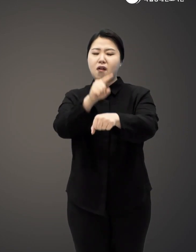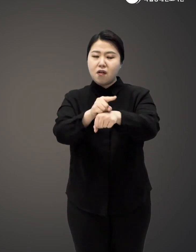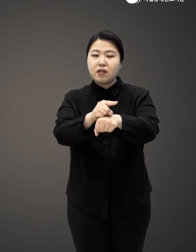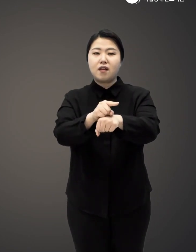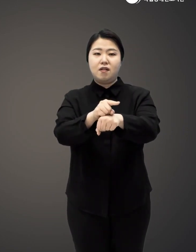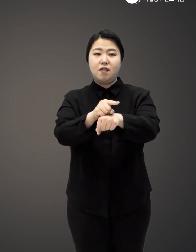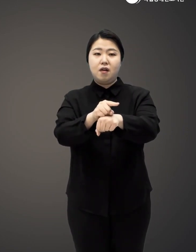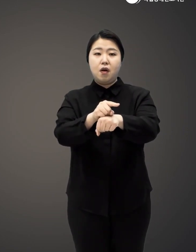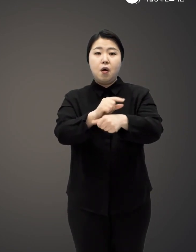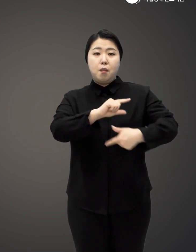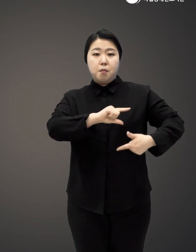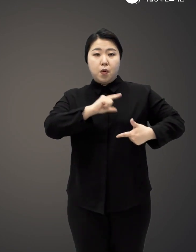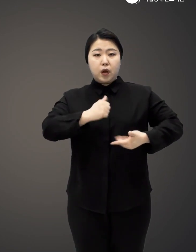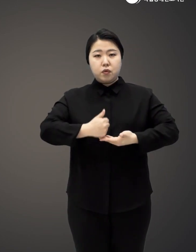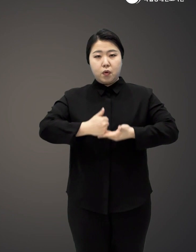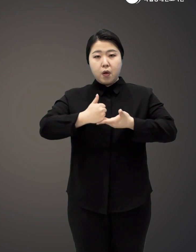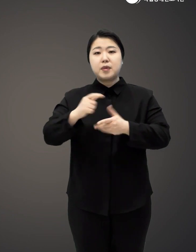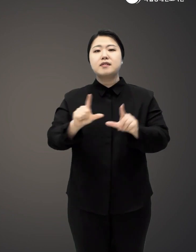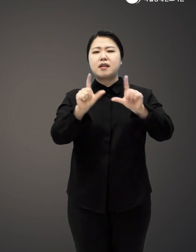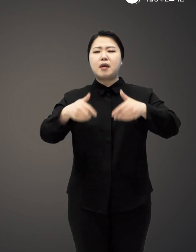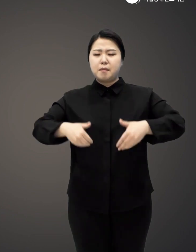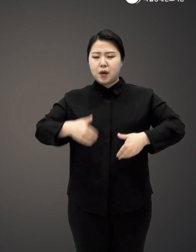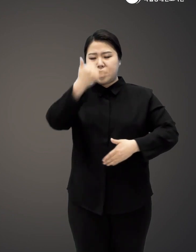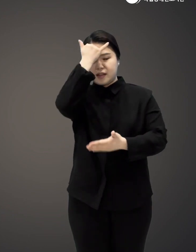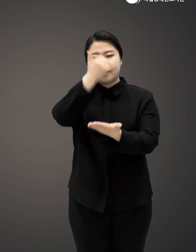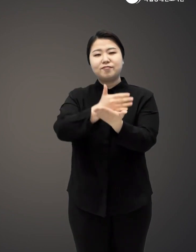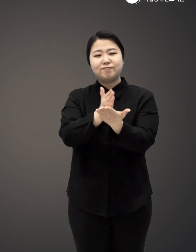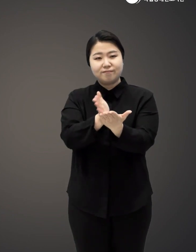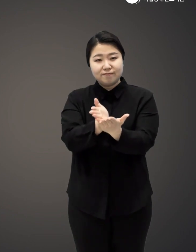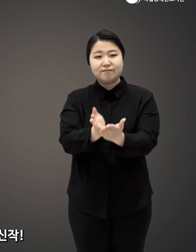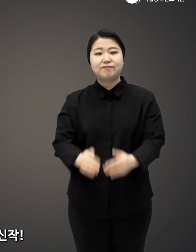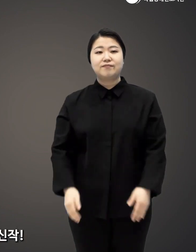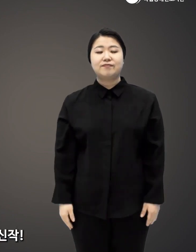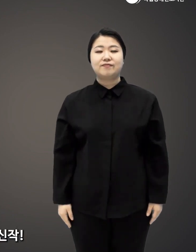명예롭고 존중받는 삶을 살아가는 데 필요한 덕목이다